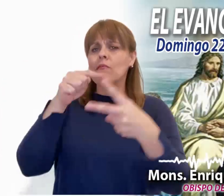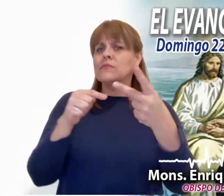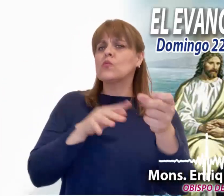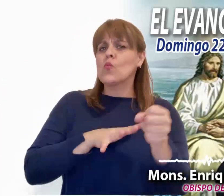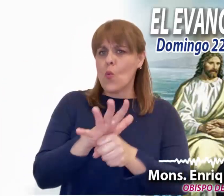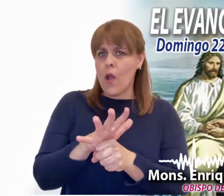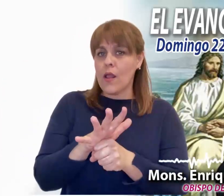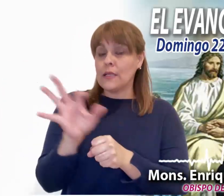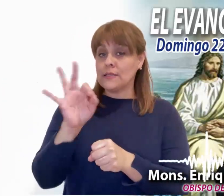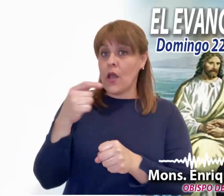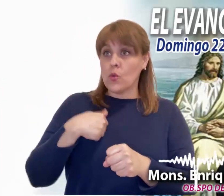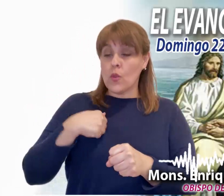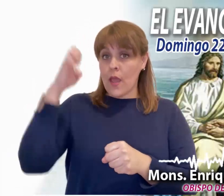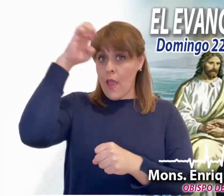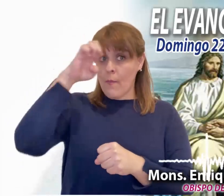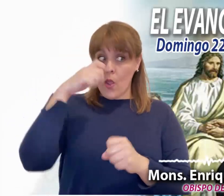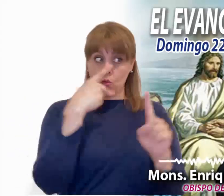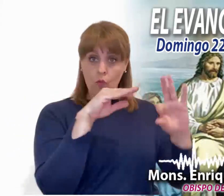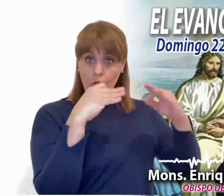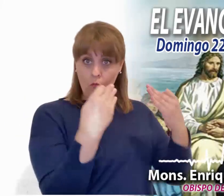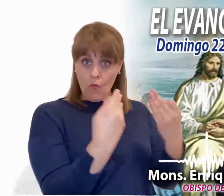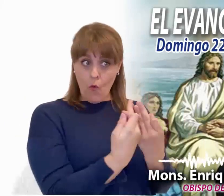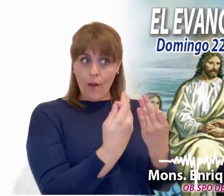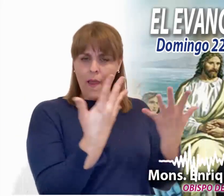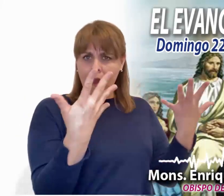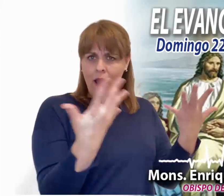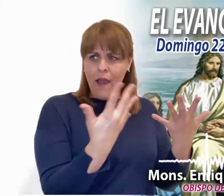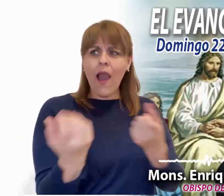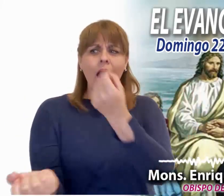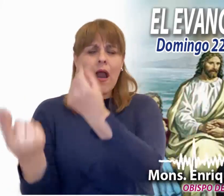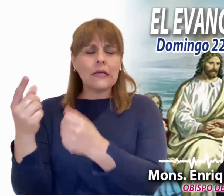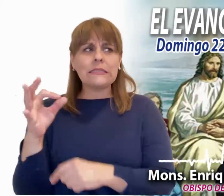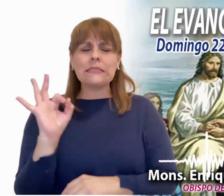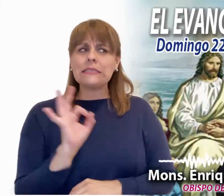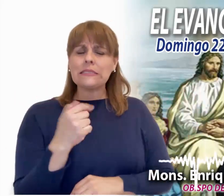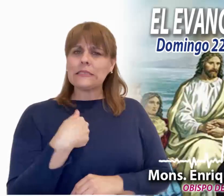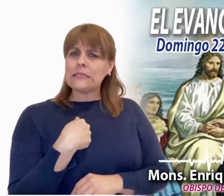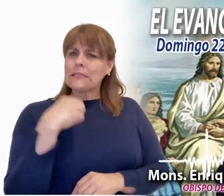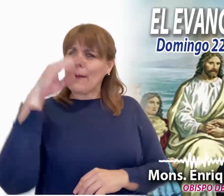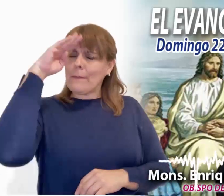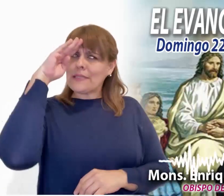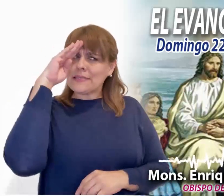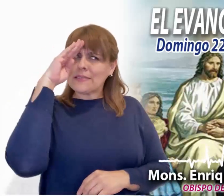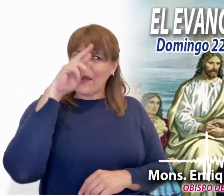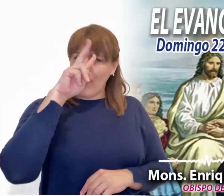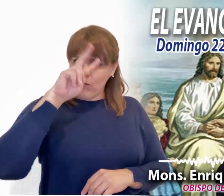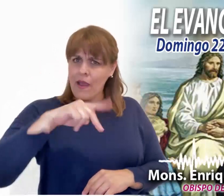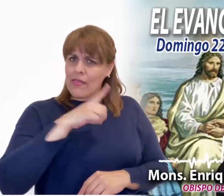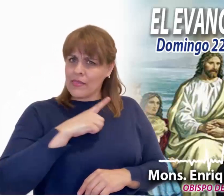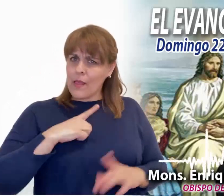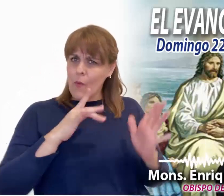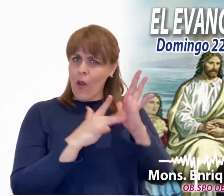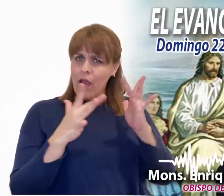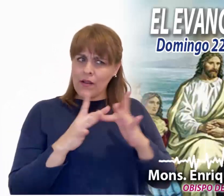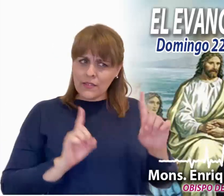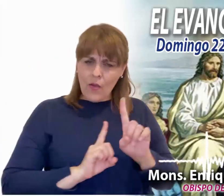Cuando miramos así la radicalidad del Evangelio y la propuesta de Jesús, muchos cristianos se cuestionan si valdrá la pena seguir